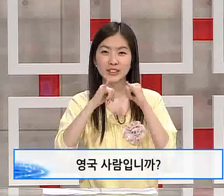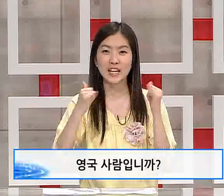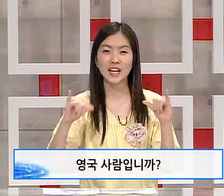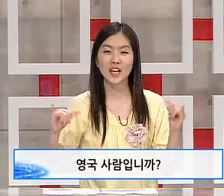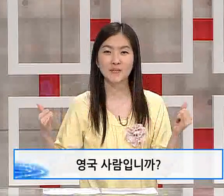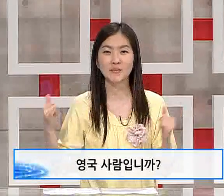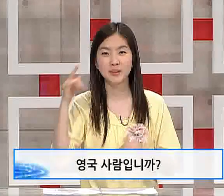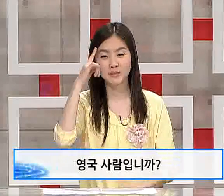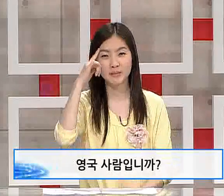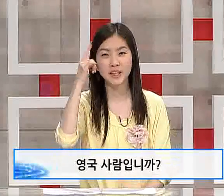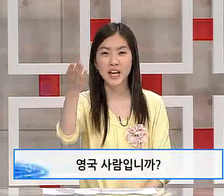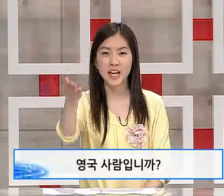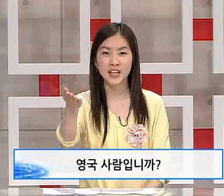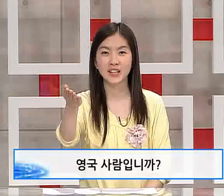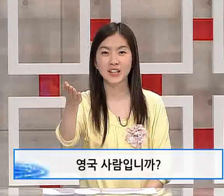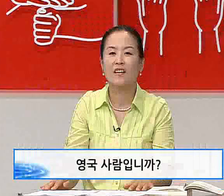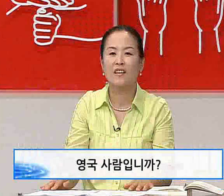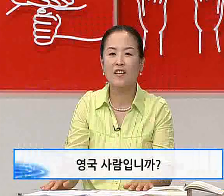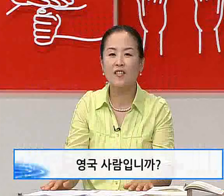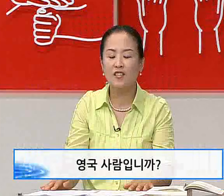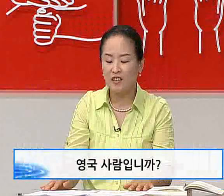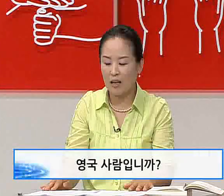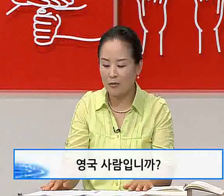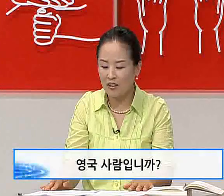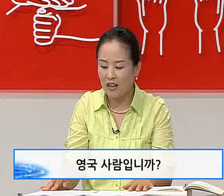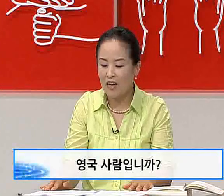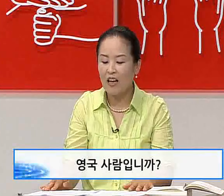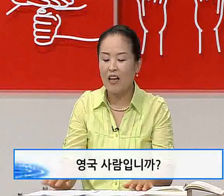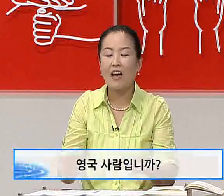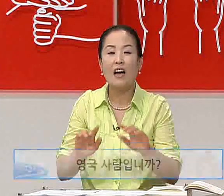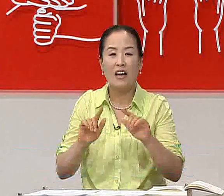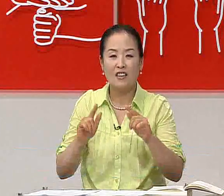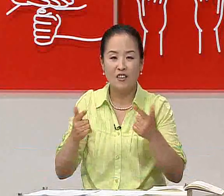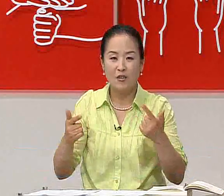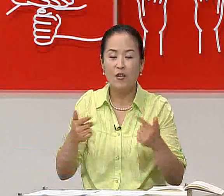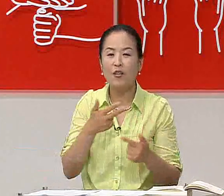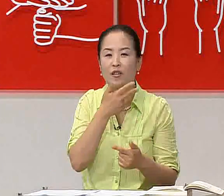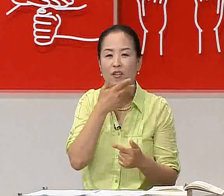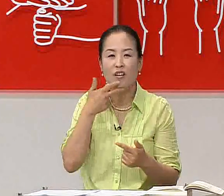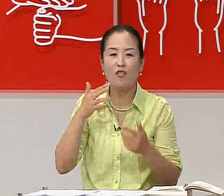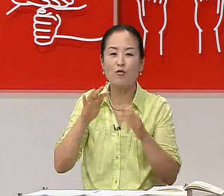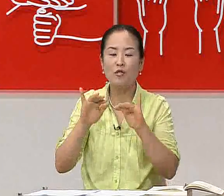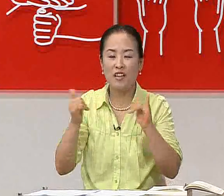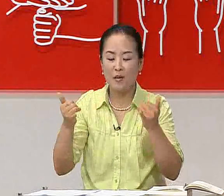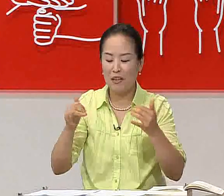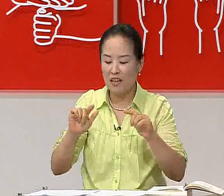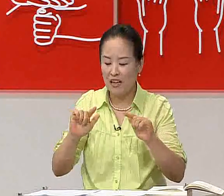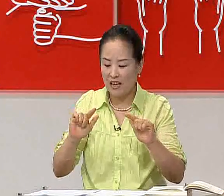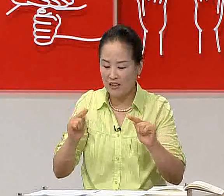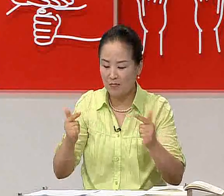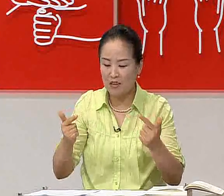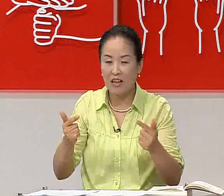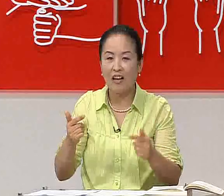영국 사람입니까? 자, 이어지는 답은 아니요. 영국 사람이 아닙니다.